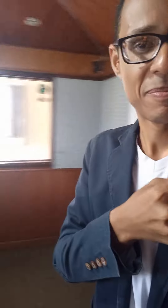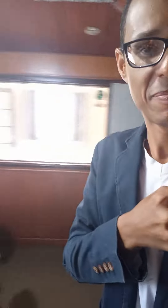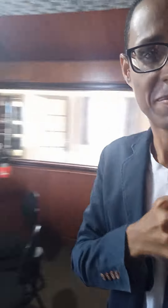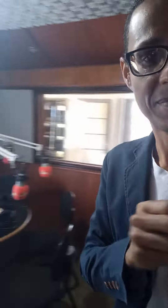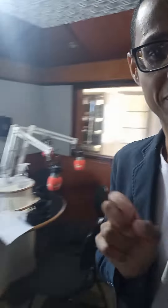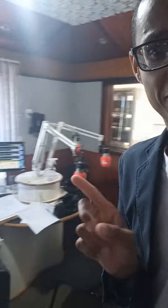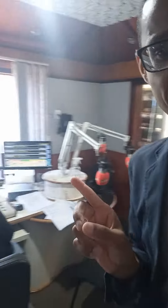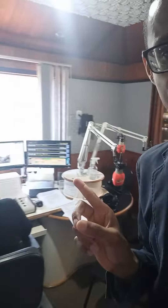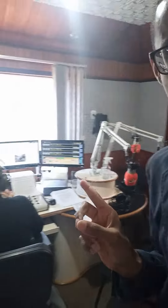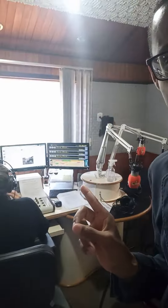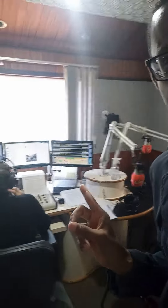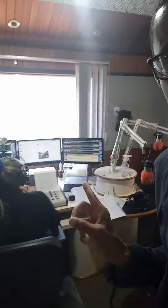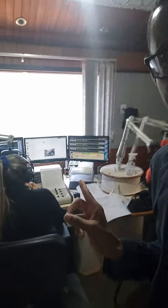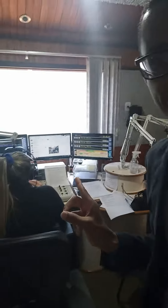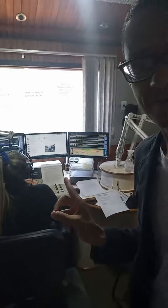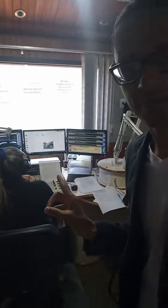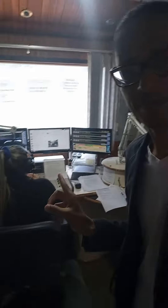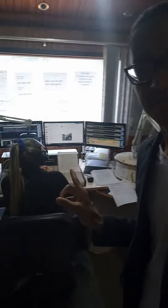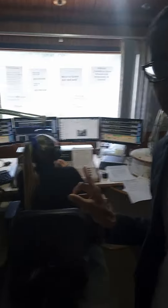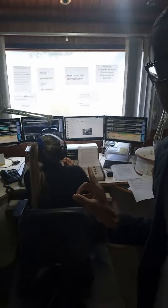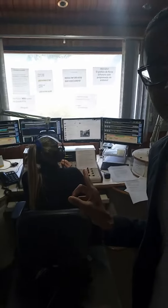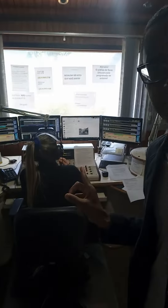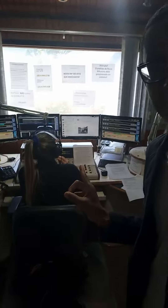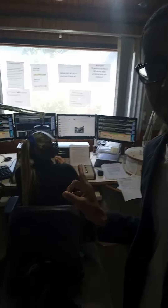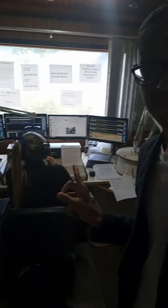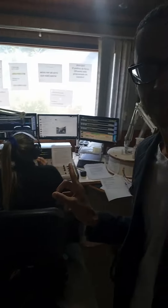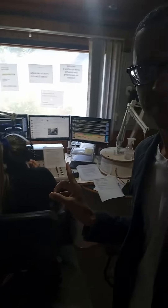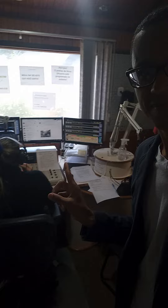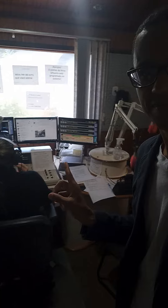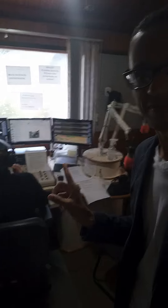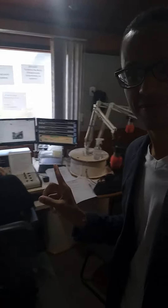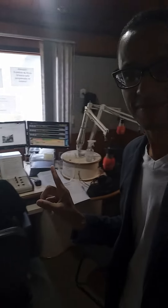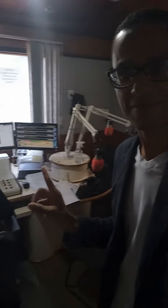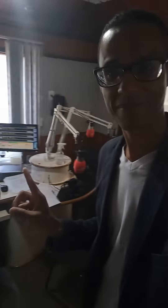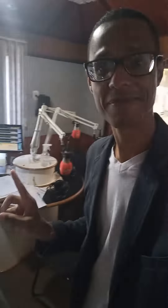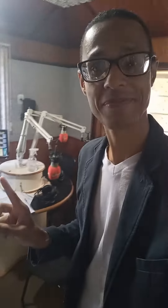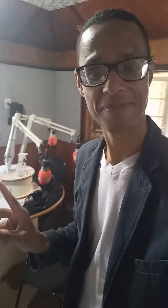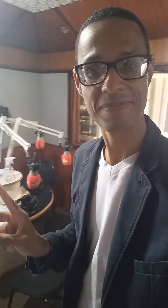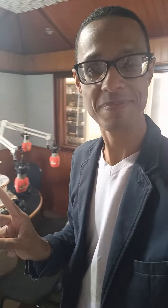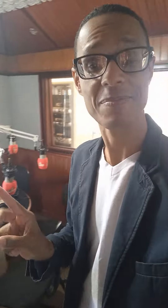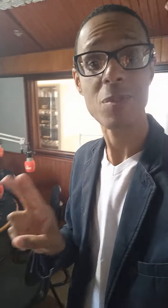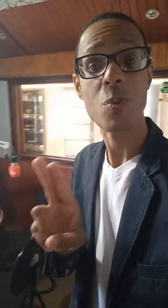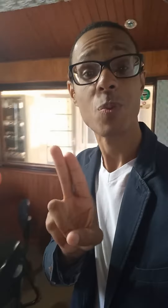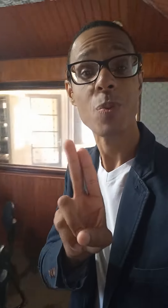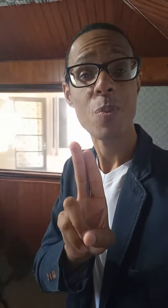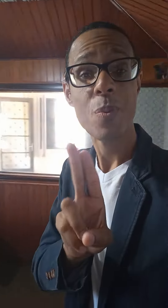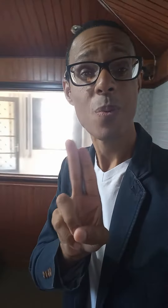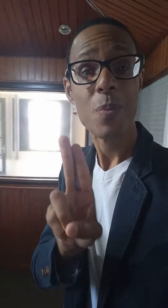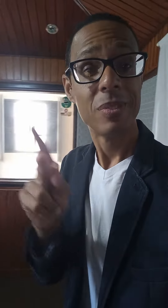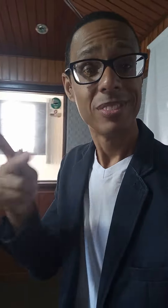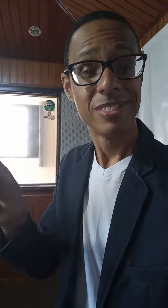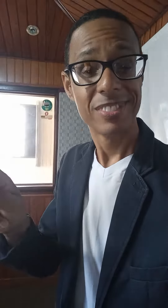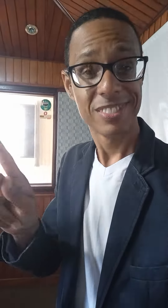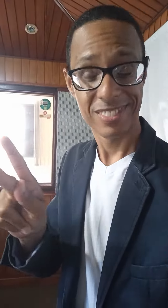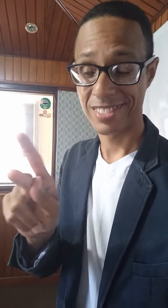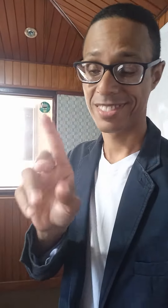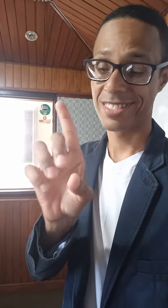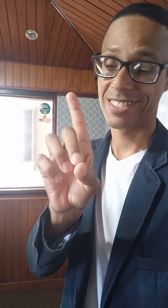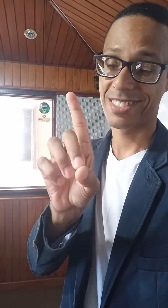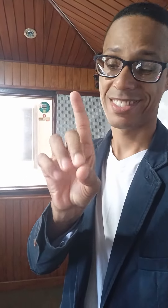Bom, eu tenho um recado pra dar pra você também, eu tô falando da clínica da doutora Carla Vilela, profissional que atua há 15 anos e